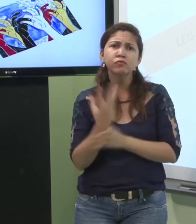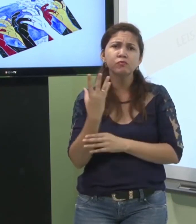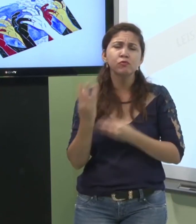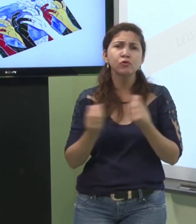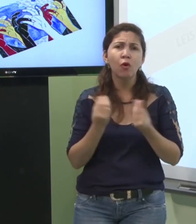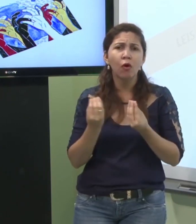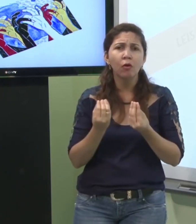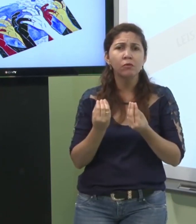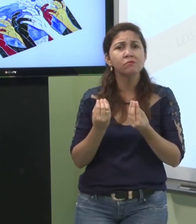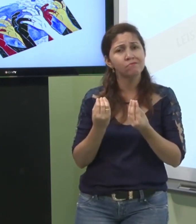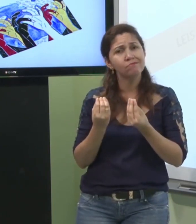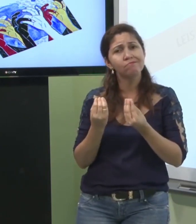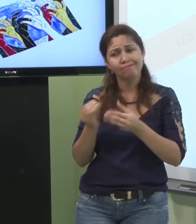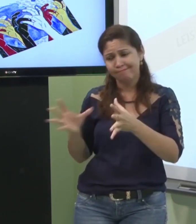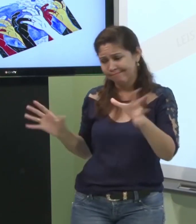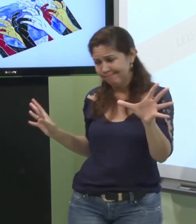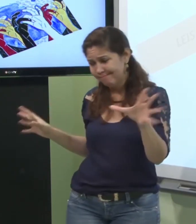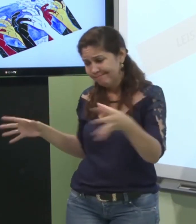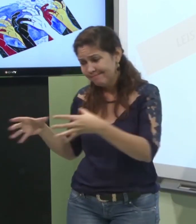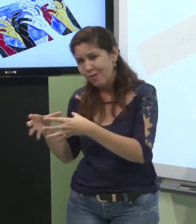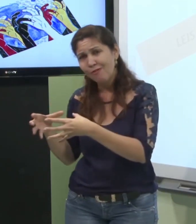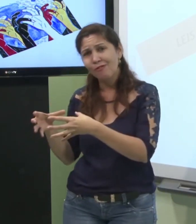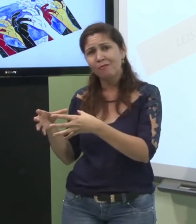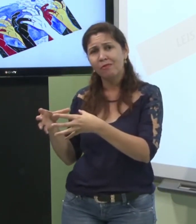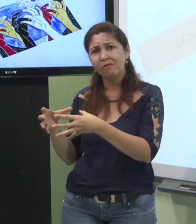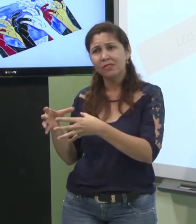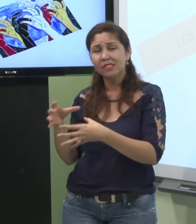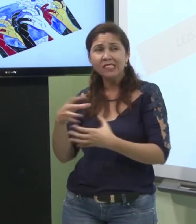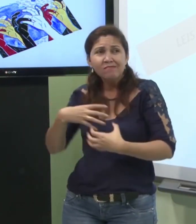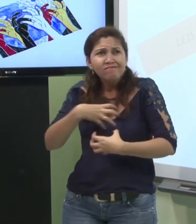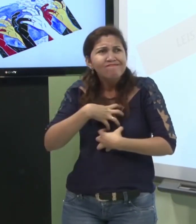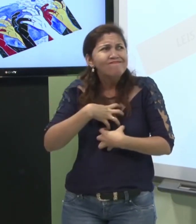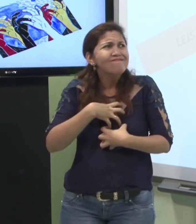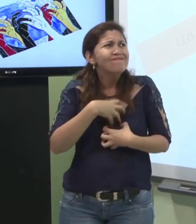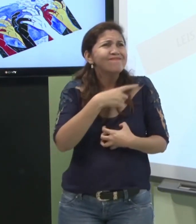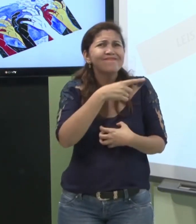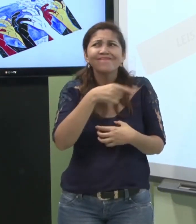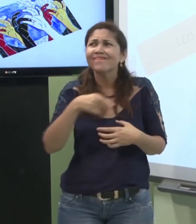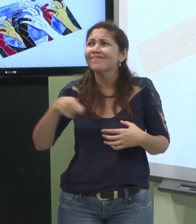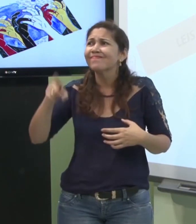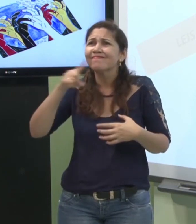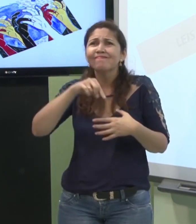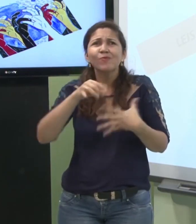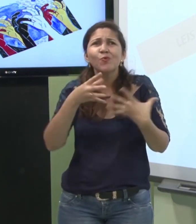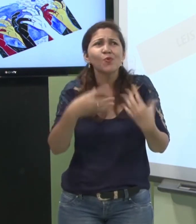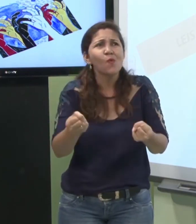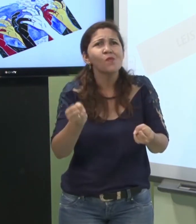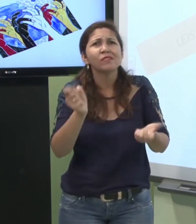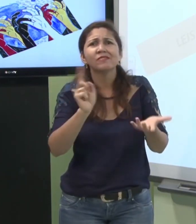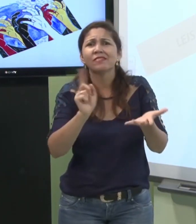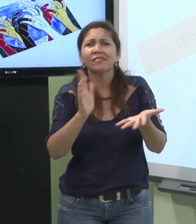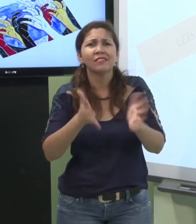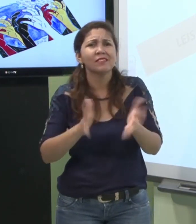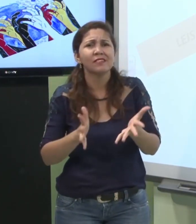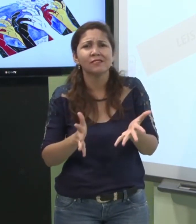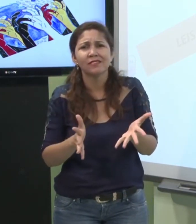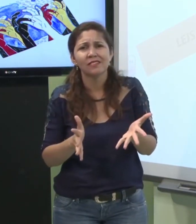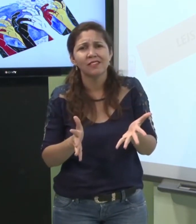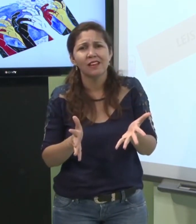como que começou foi instituída a lei da língua de sinais porque antes não